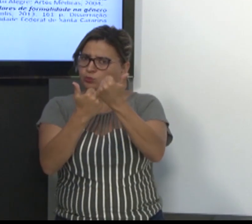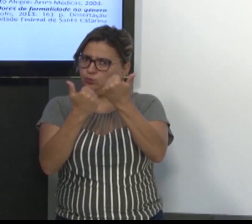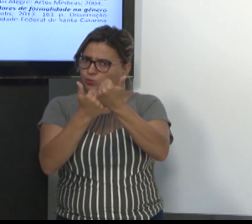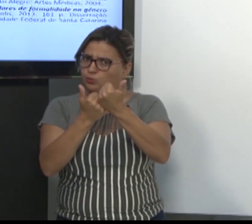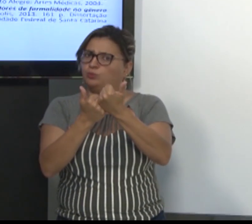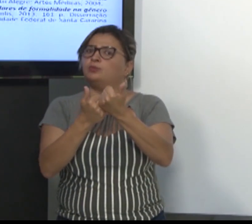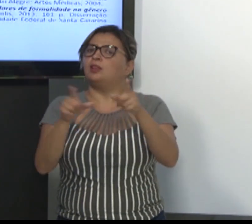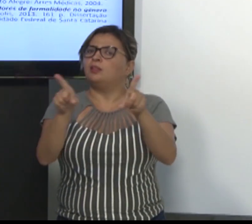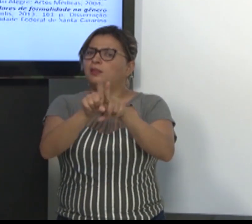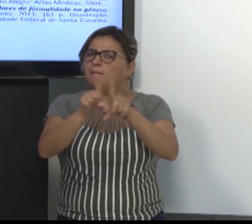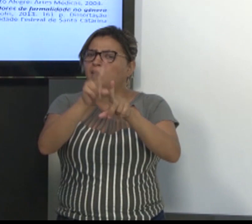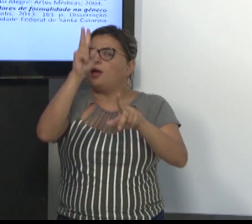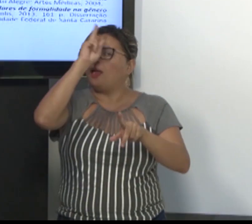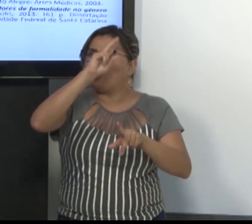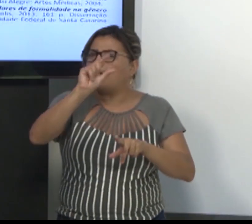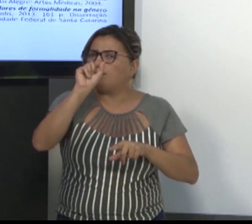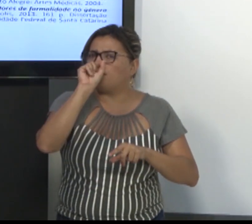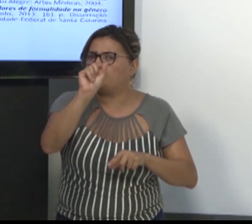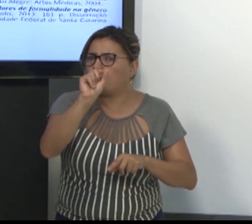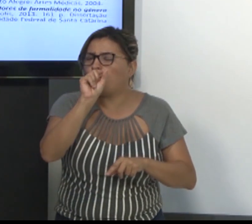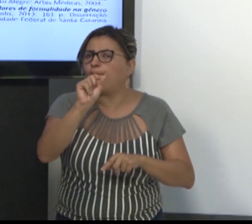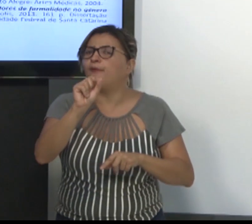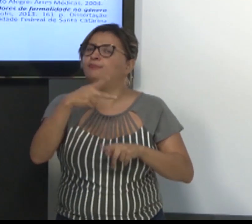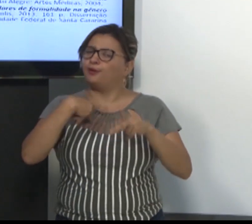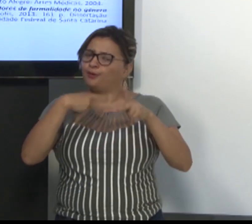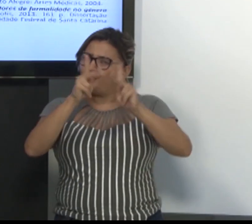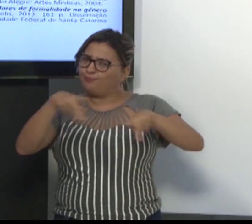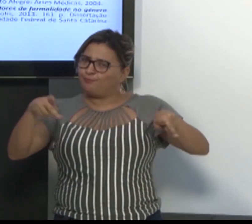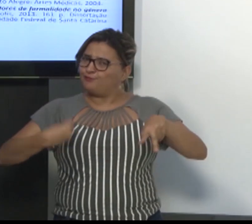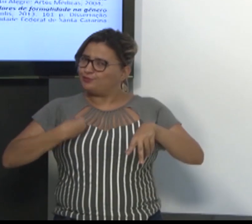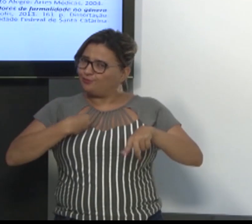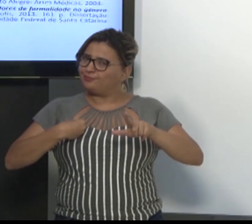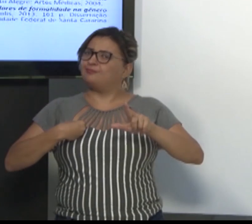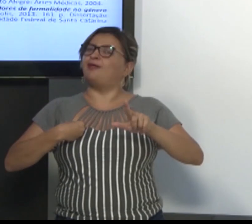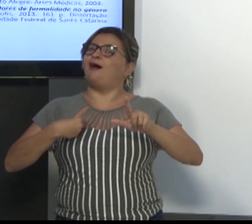Se, caso, esquecerem de algo, procurem o tutor,